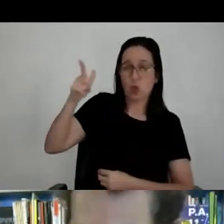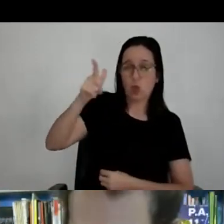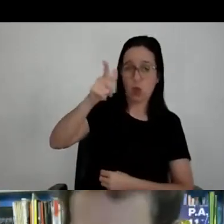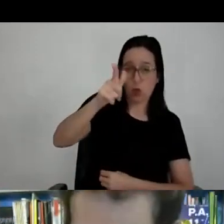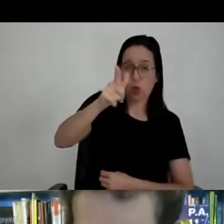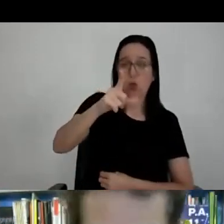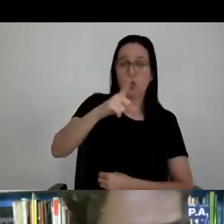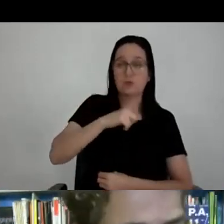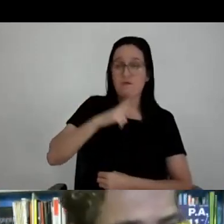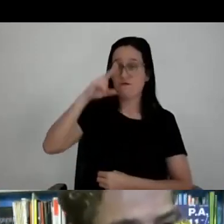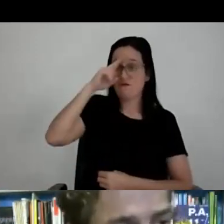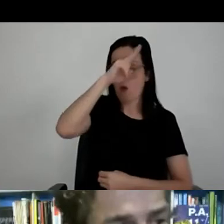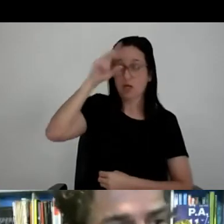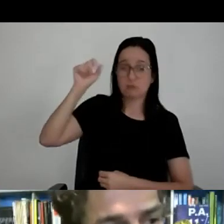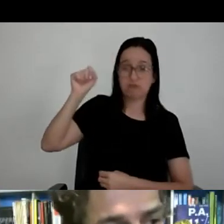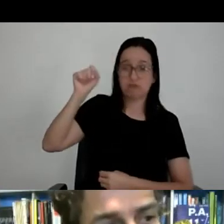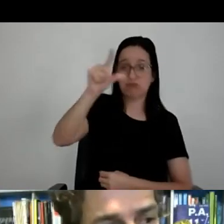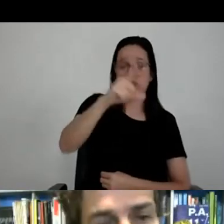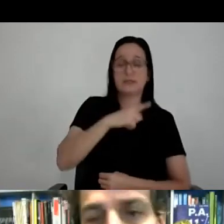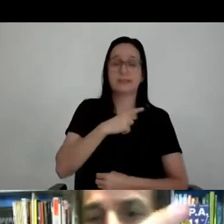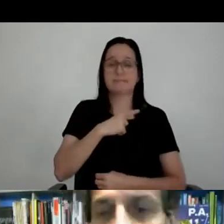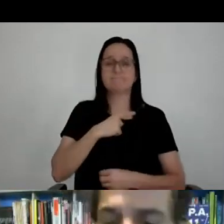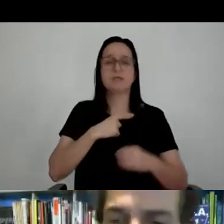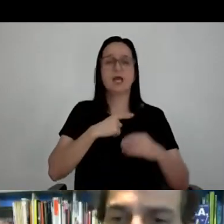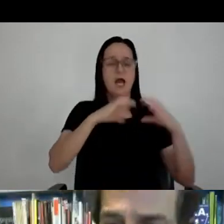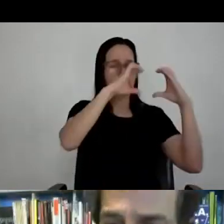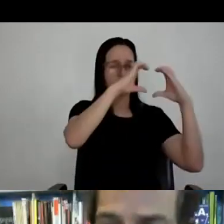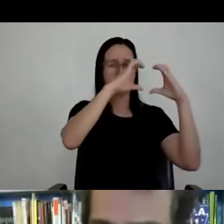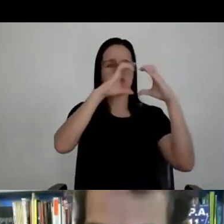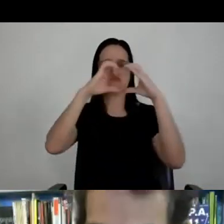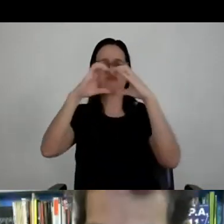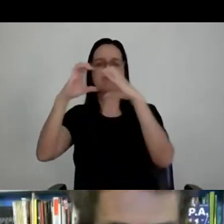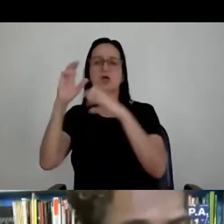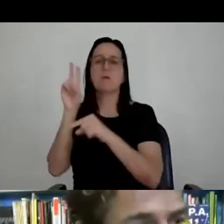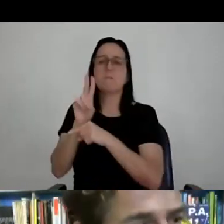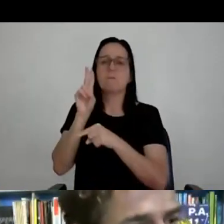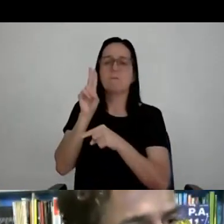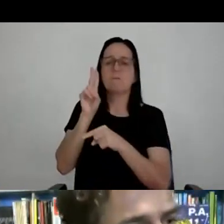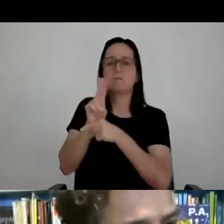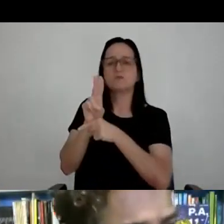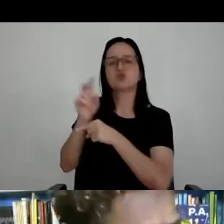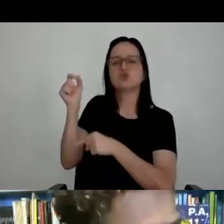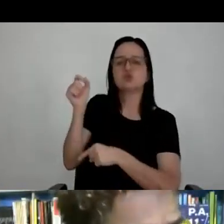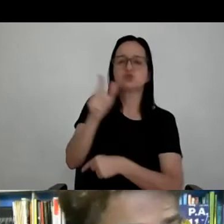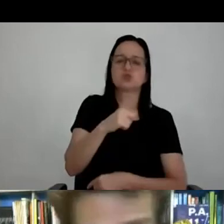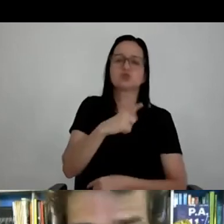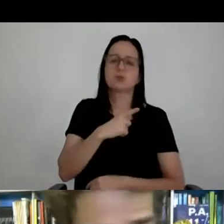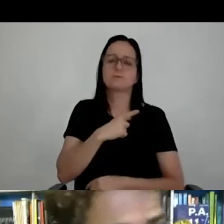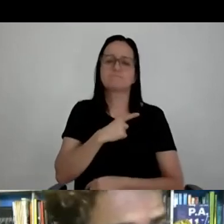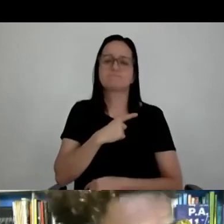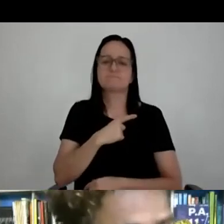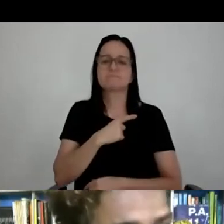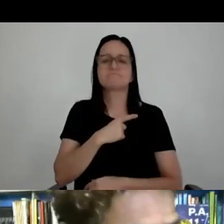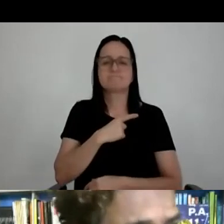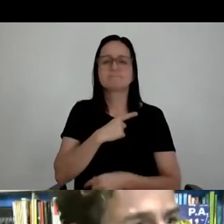matando de sol, de calor. E esse cobogó foi criado para proteger essa incidência solar. e criar uma